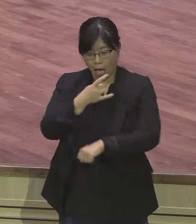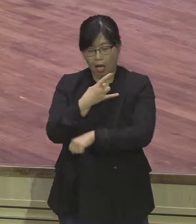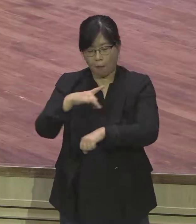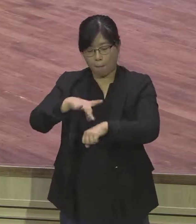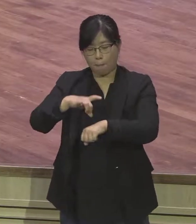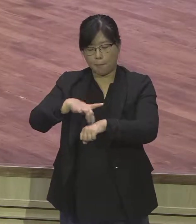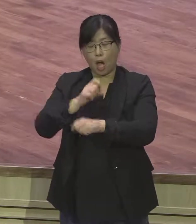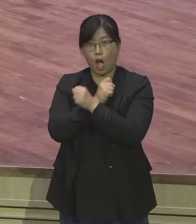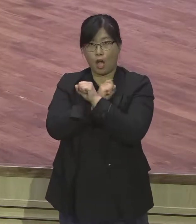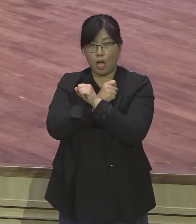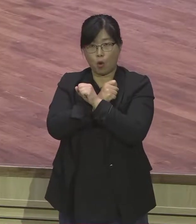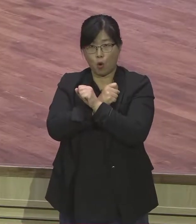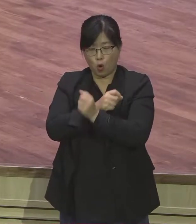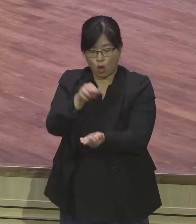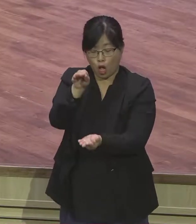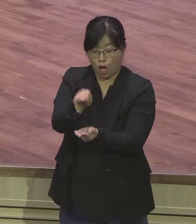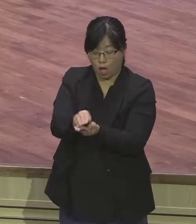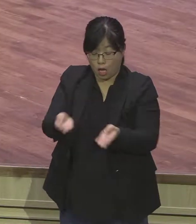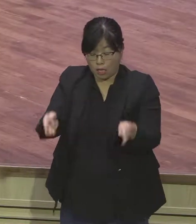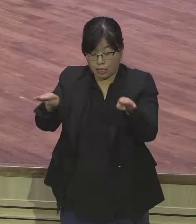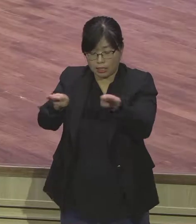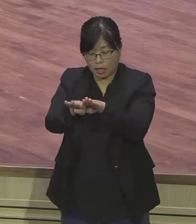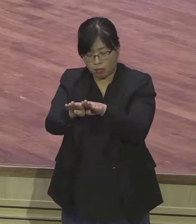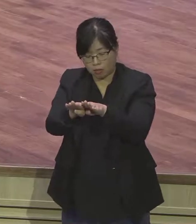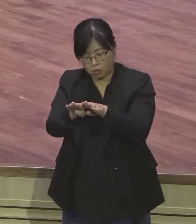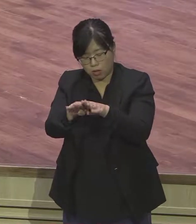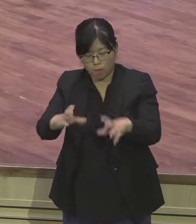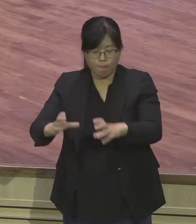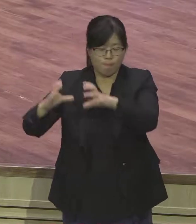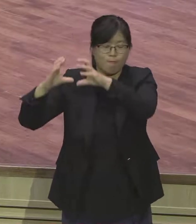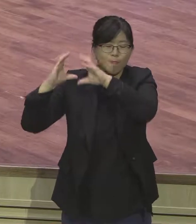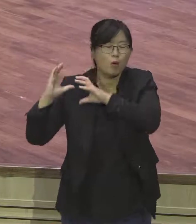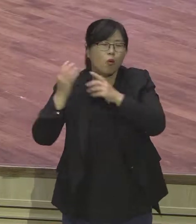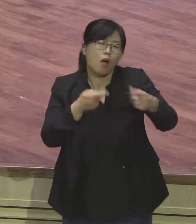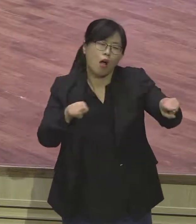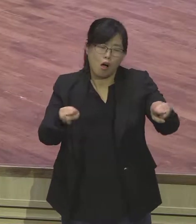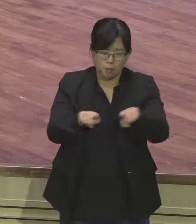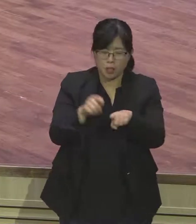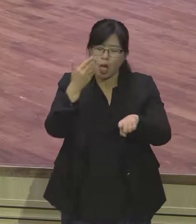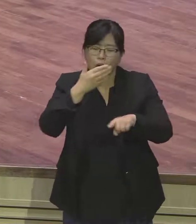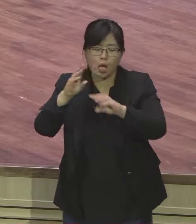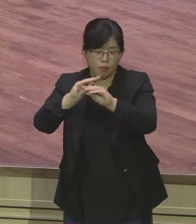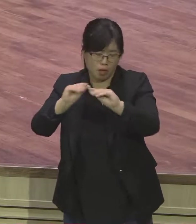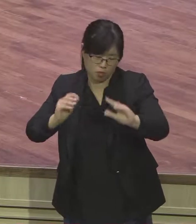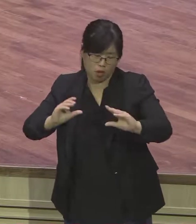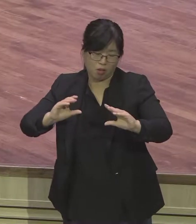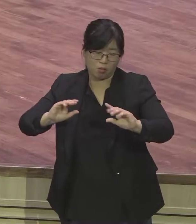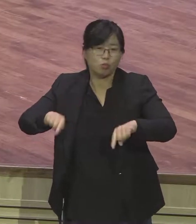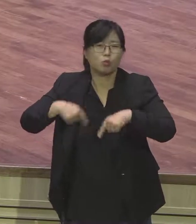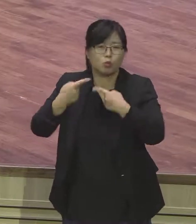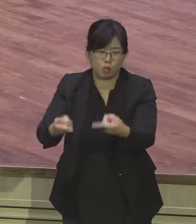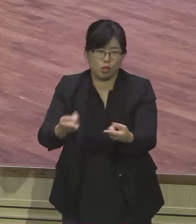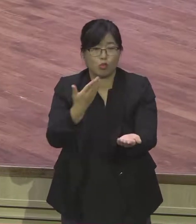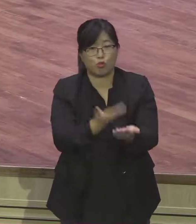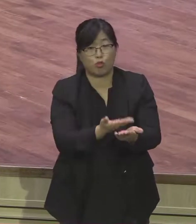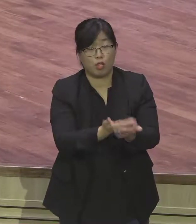유언 얘기 특별히 요셉은 뭐요 하나님이 당신들을 반드시 돌보실 것이다